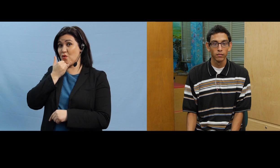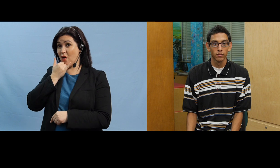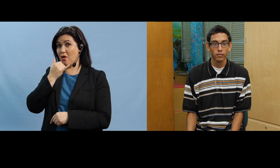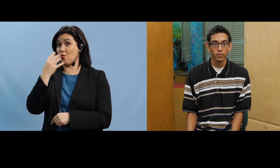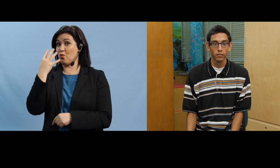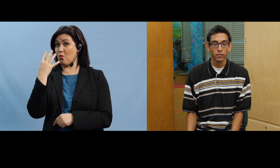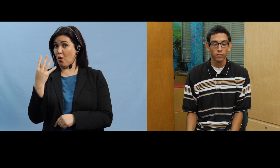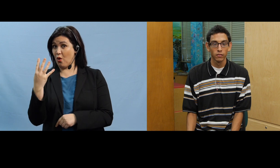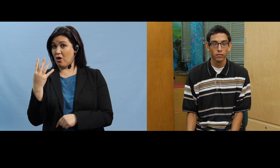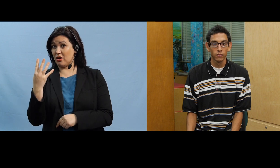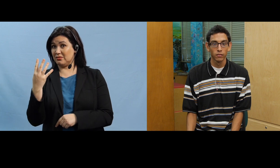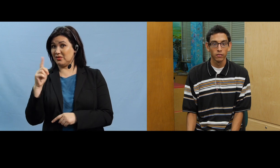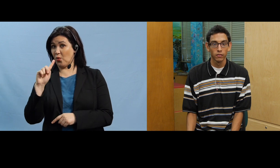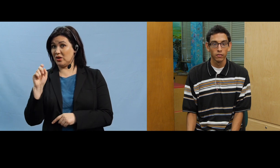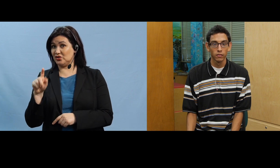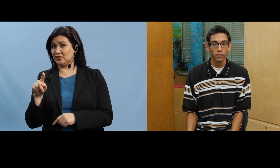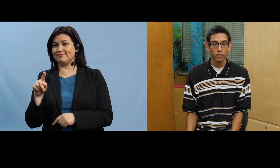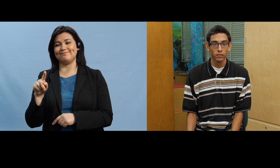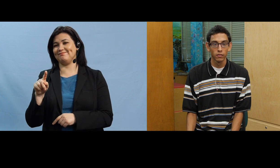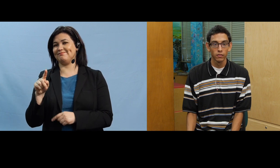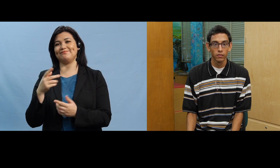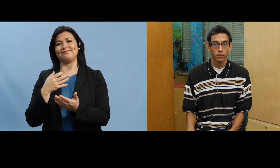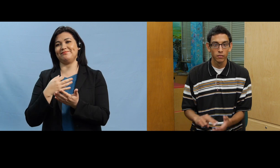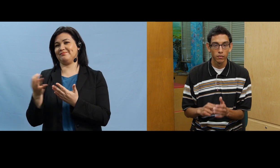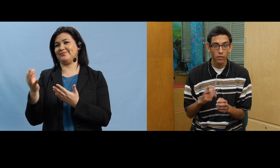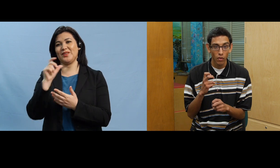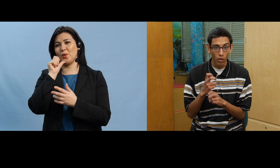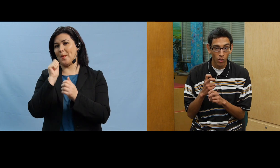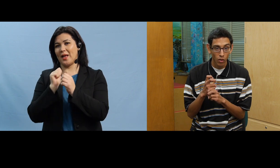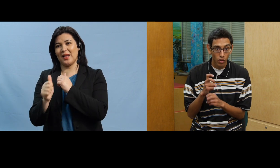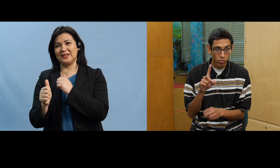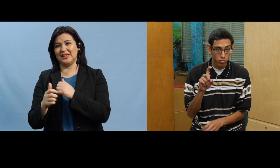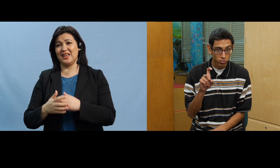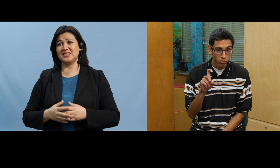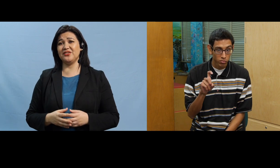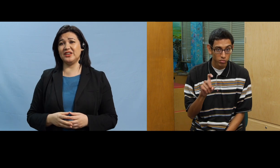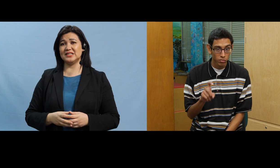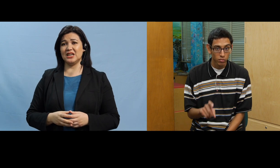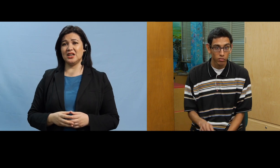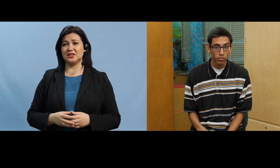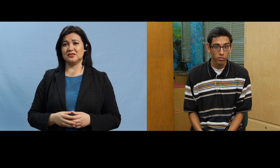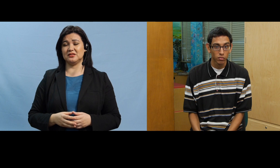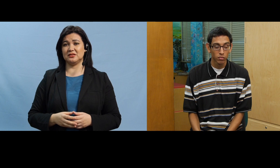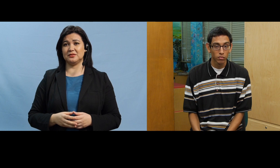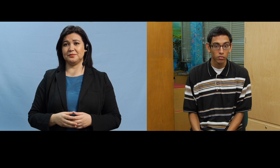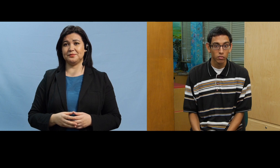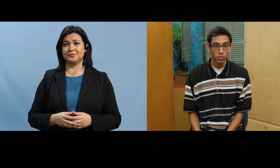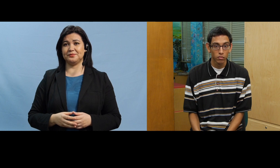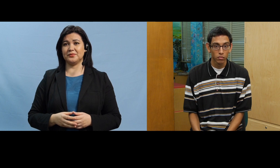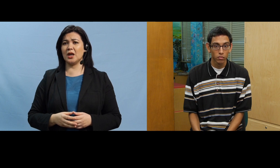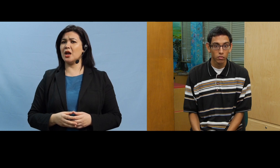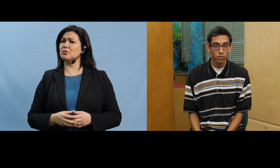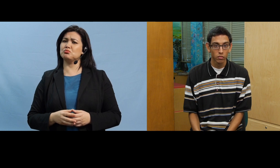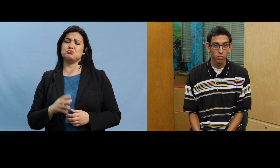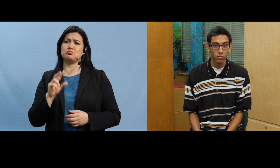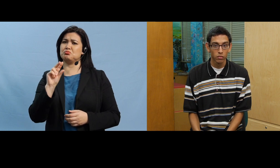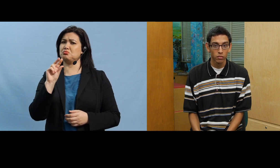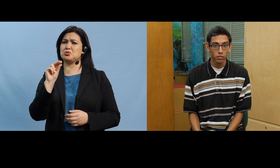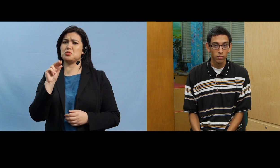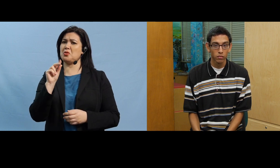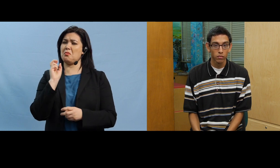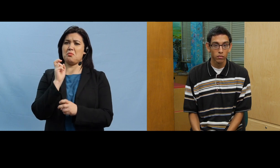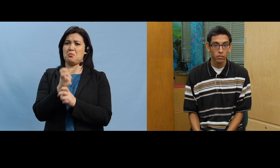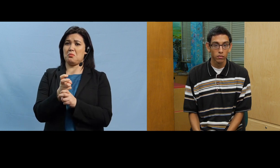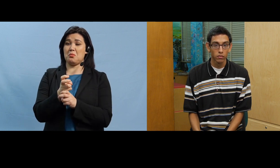entonces vas a fallar el examen no lo vas a pasar y es difícil no no es tan difícil